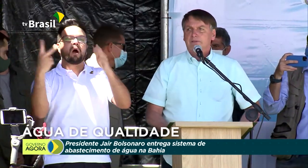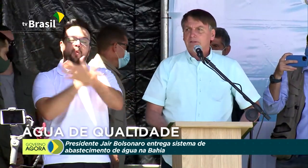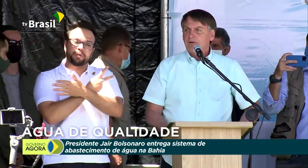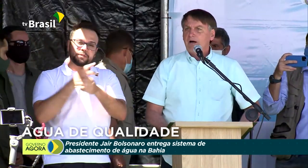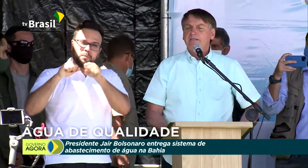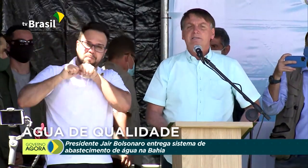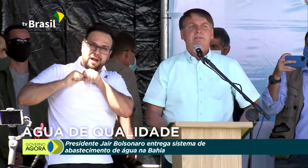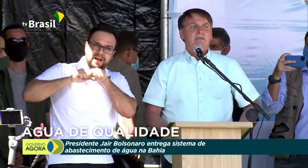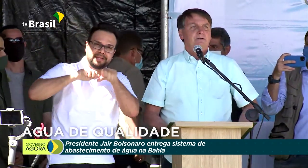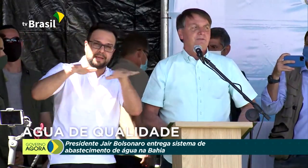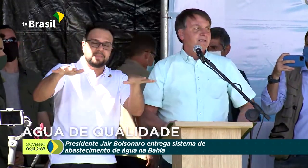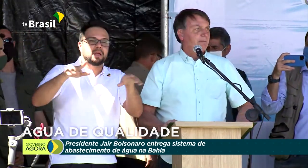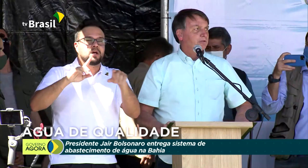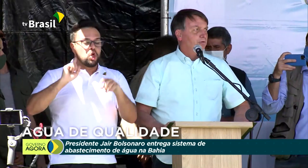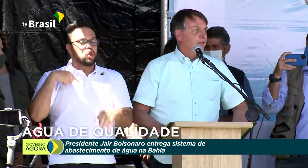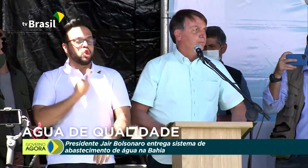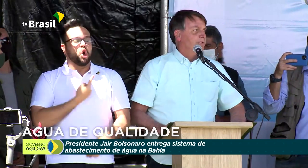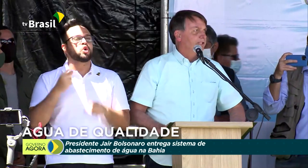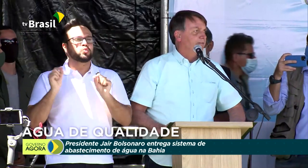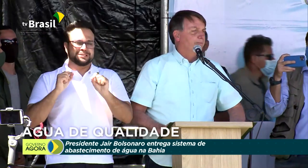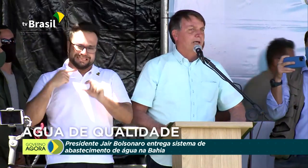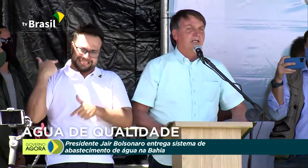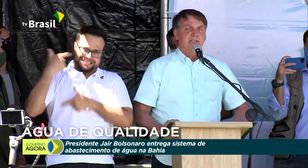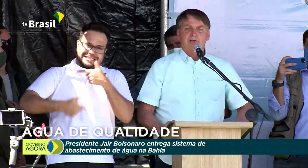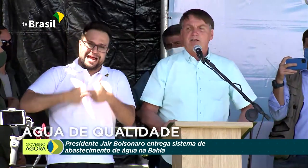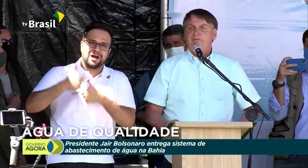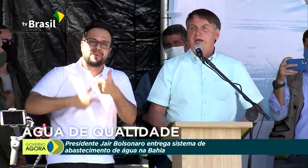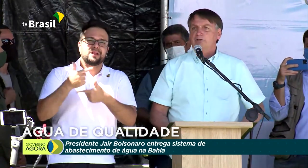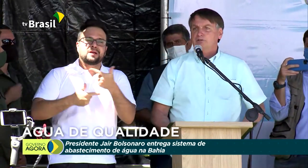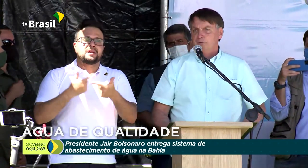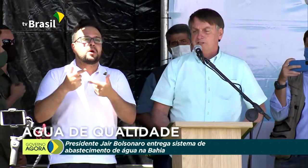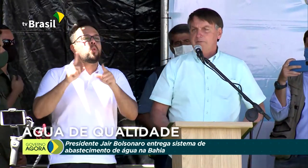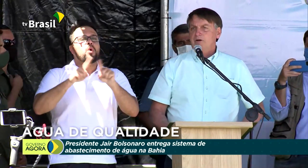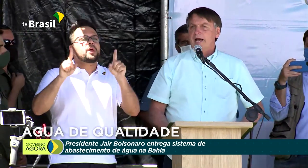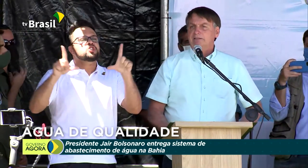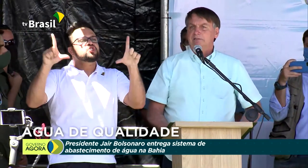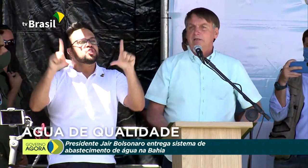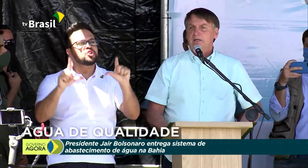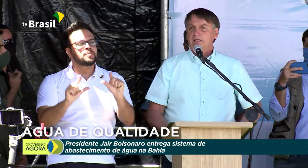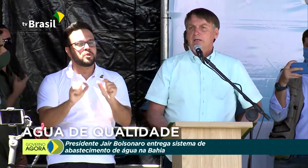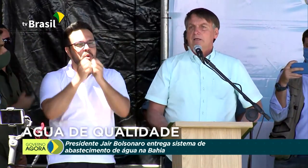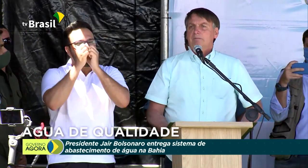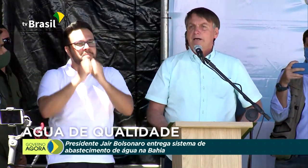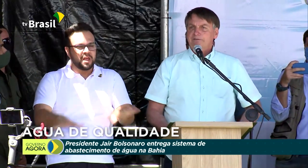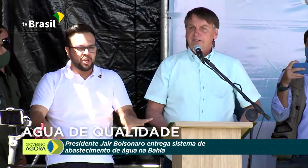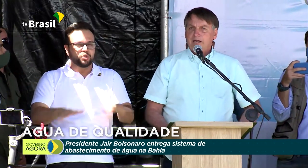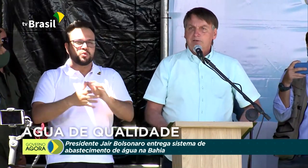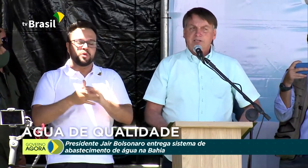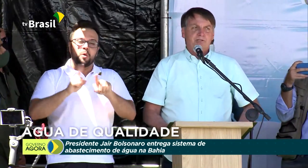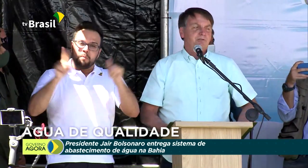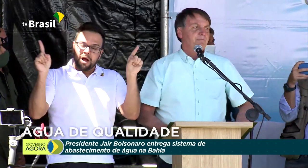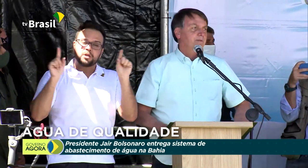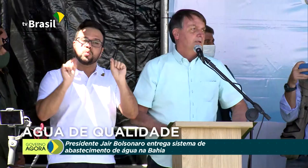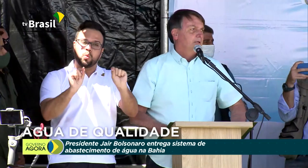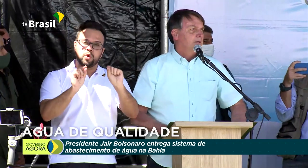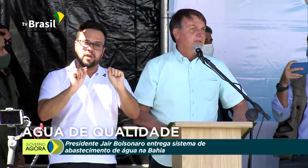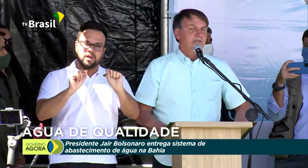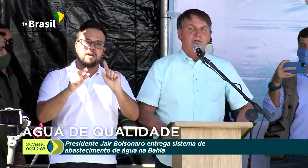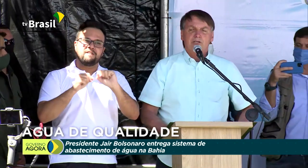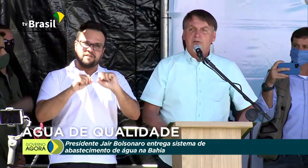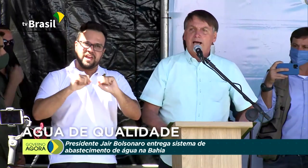E nós fizemos tudo o possível para que seus efeitos fossem minorados. Mas fizemos isso